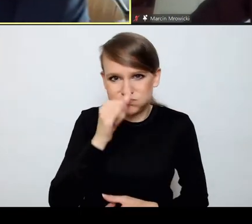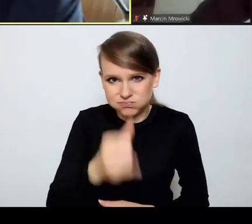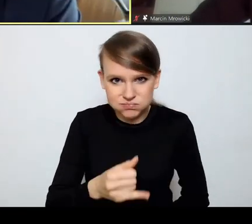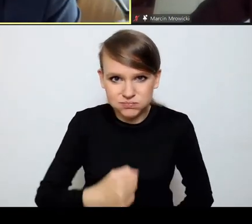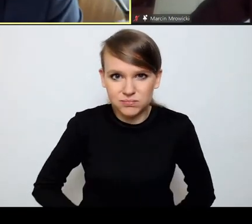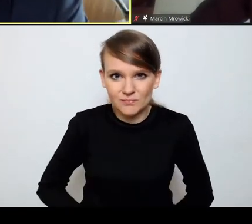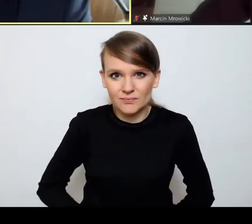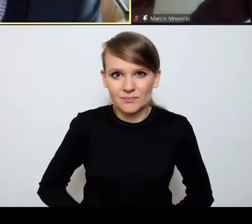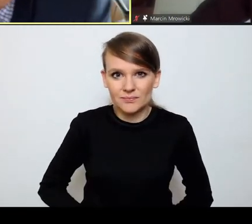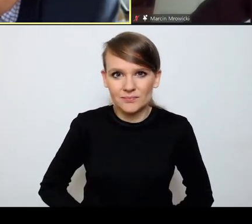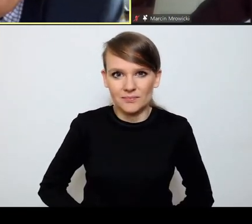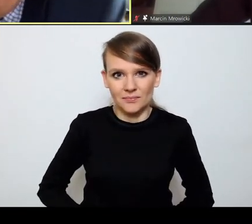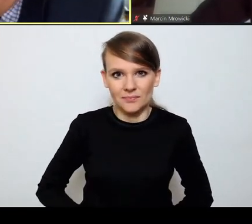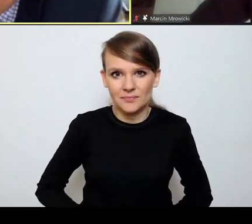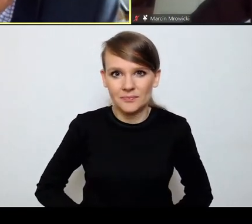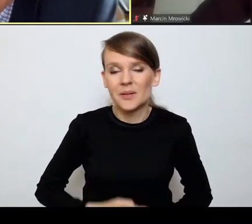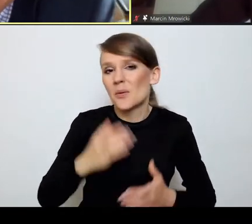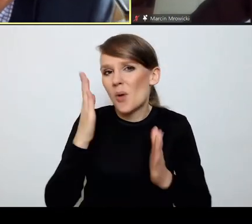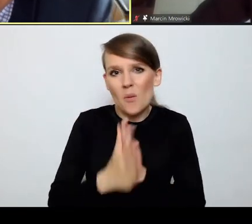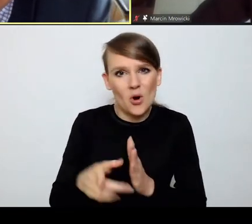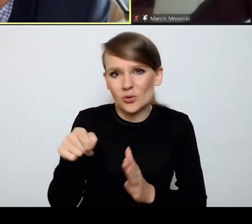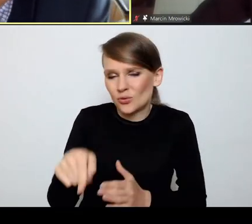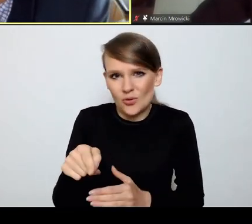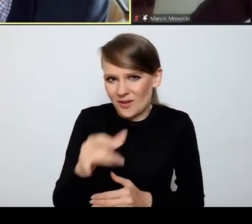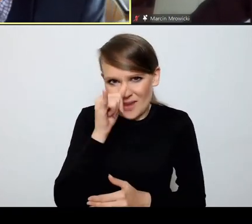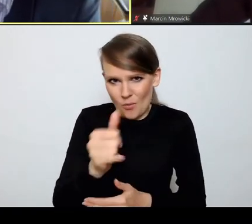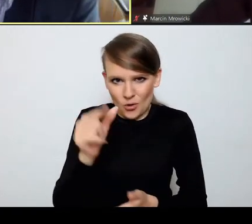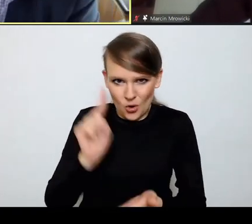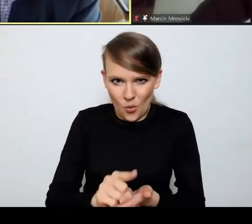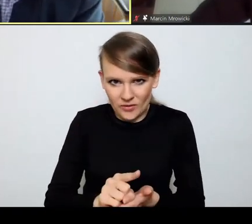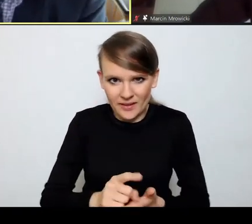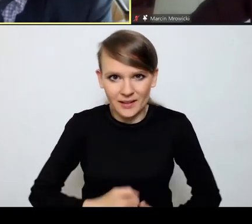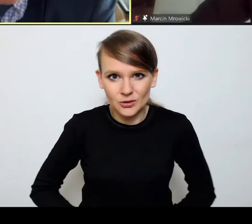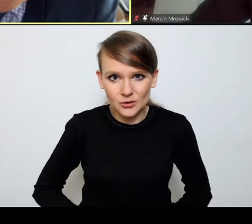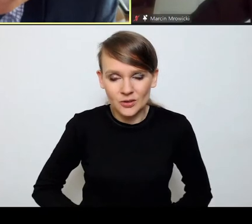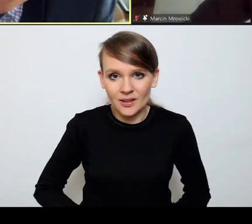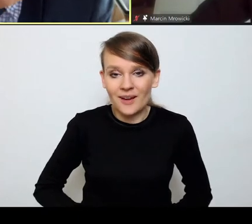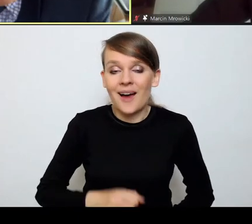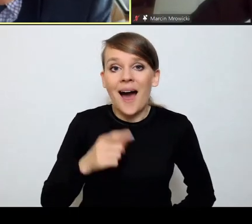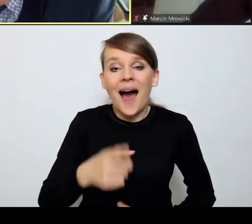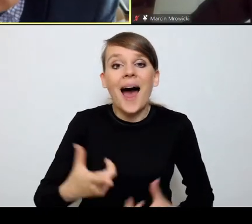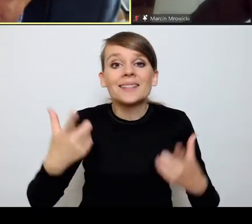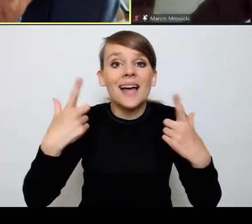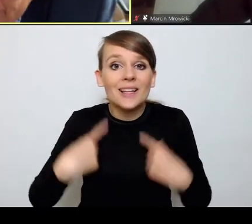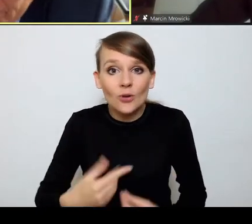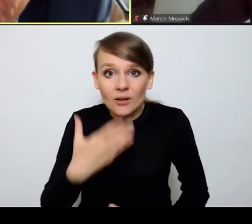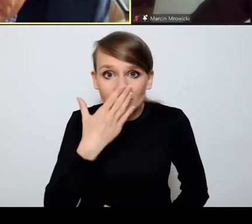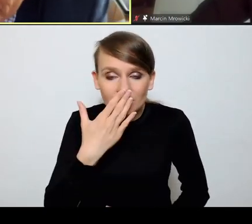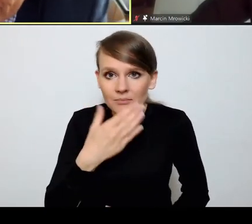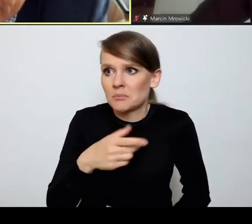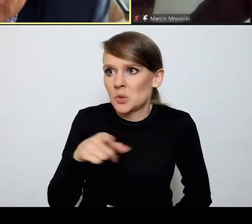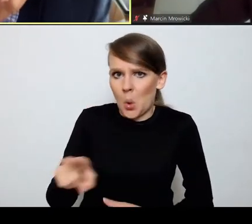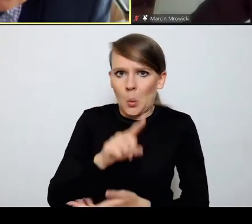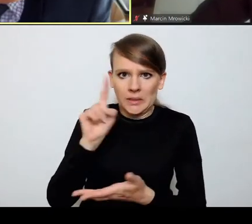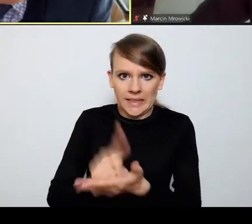po prostu nie może udać. Tymczasem zaskoczenie polega na tym, że to się udaje